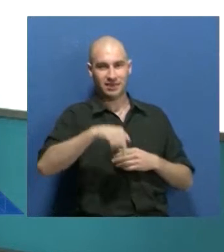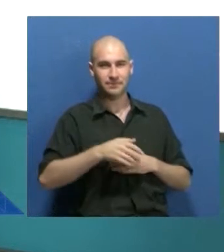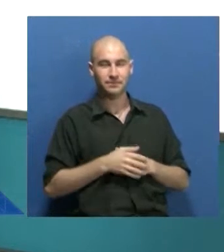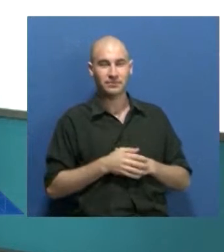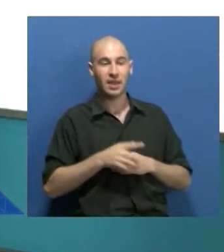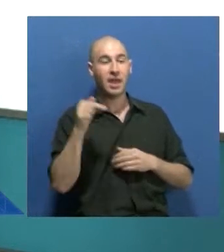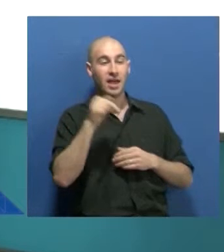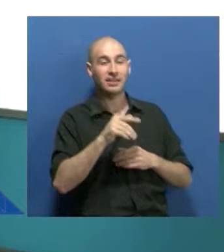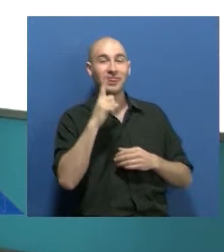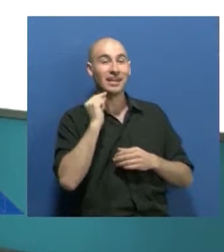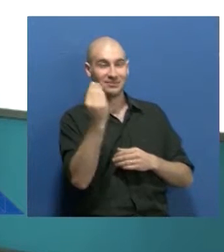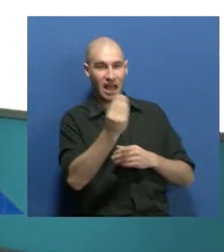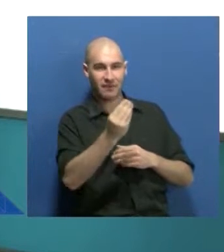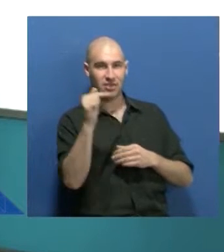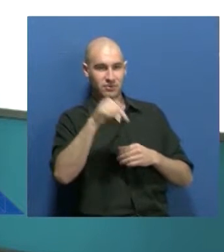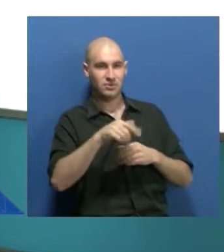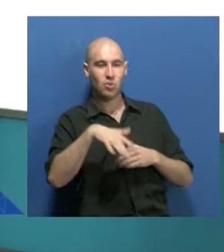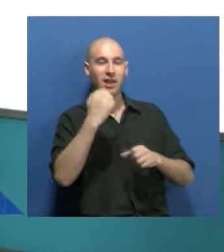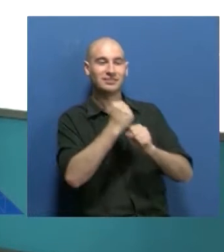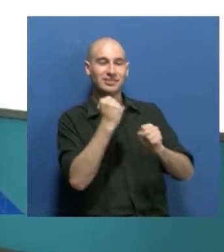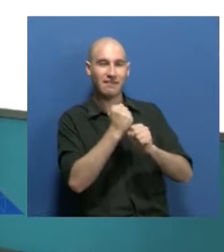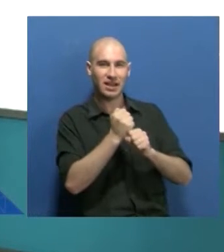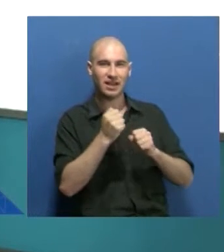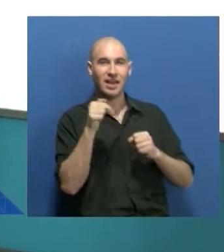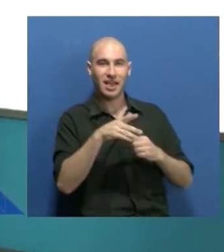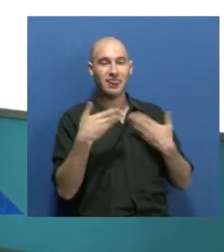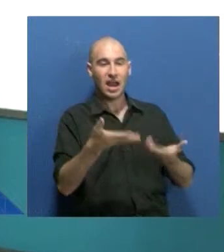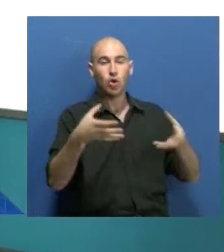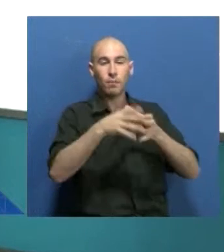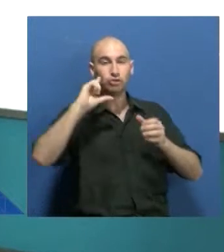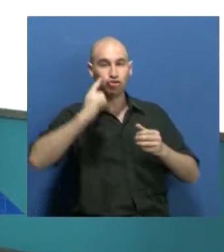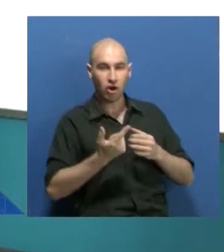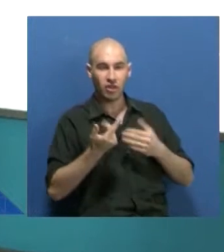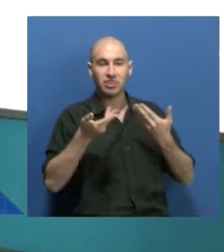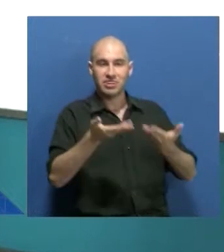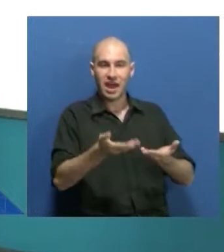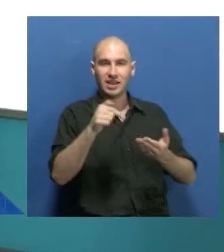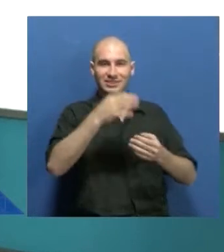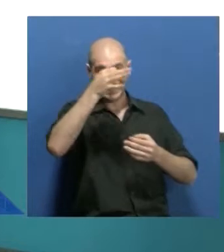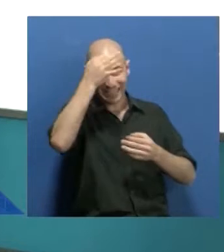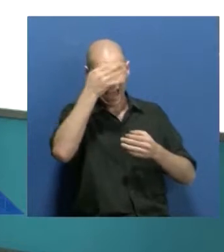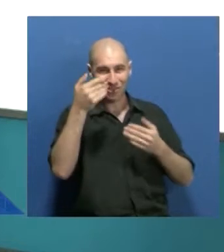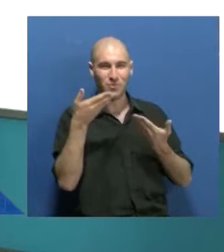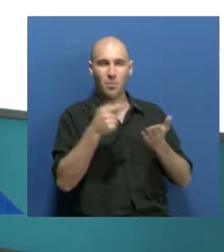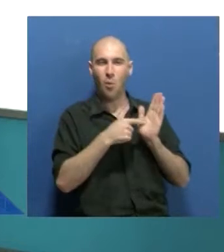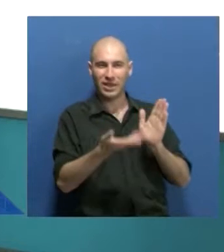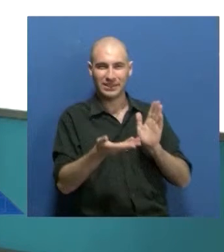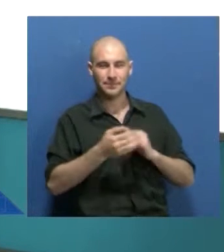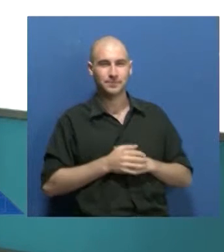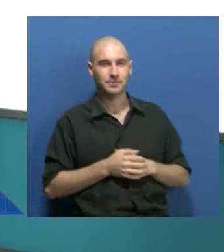a estar este próximo sábado allí trabajando y llevándole a la comunidad sorda la obra de teatro. Así que bueno, empiezo a